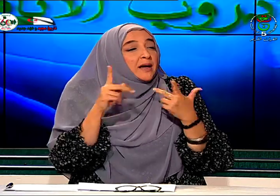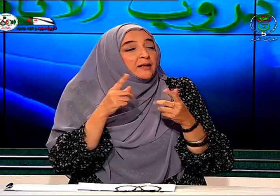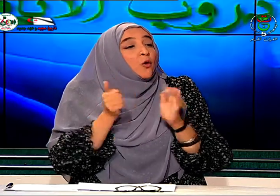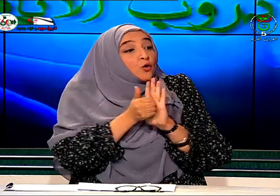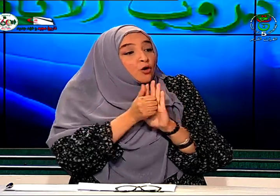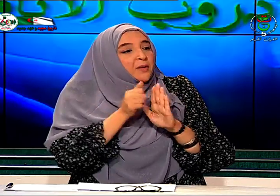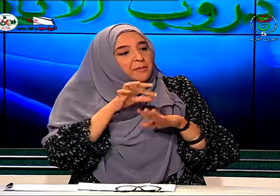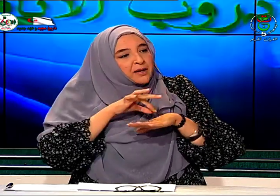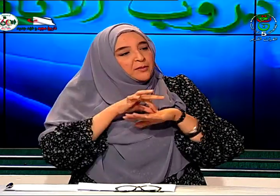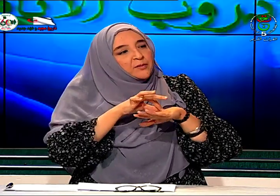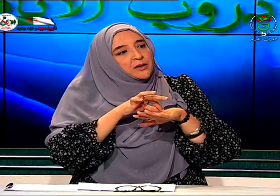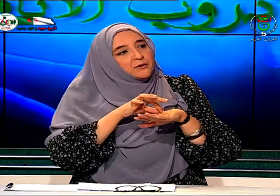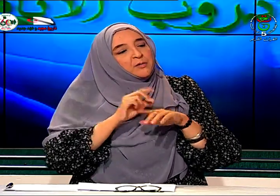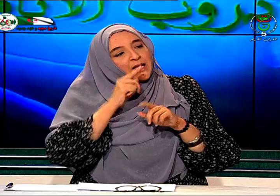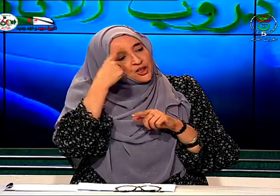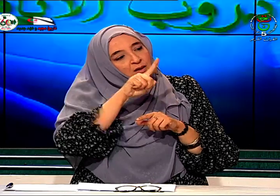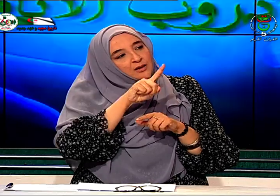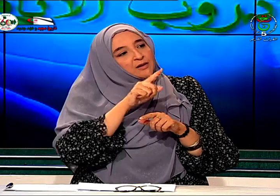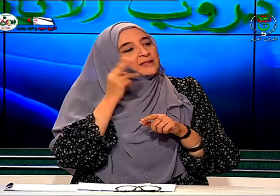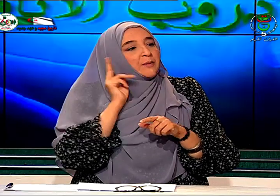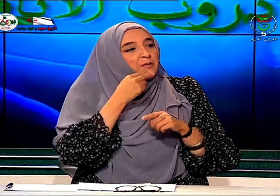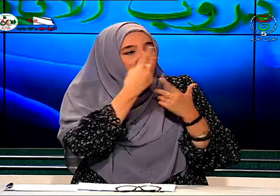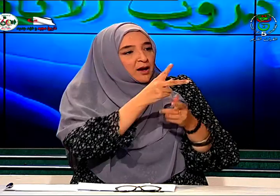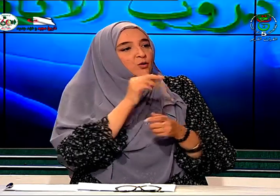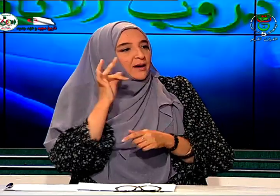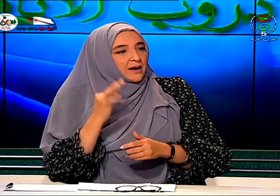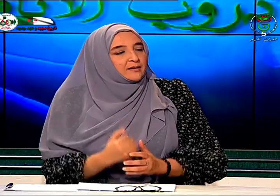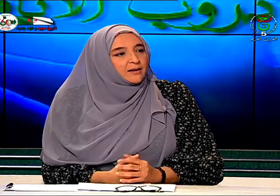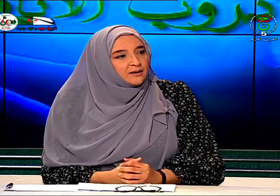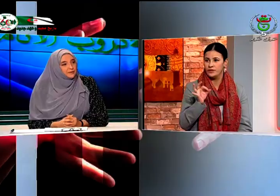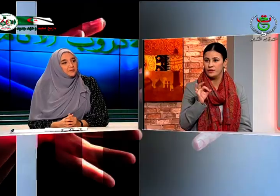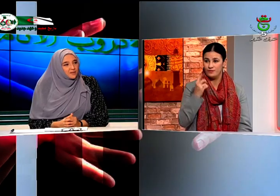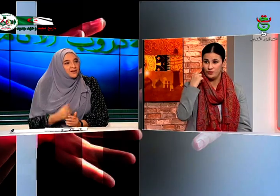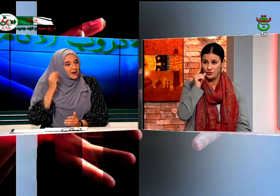دورهم من أجل صمم تاعةك وتاعة الأخ تاعةك نعم